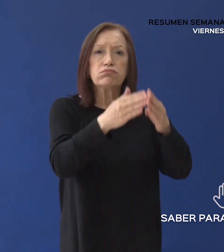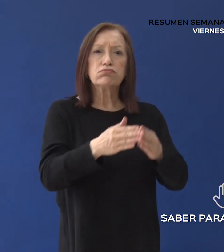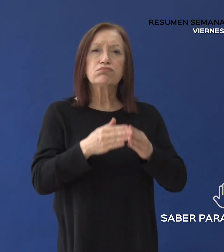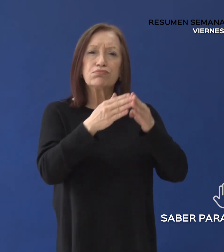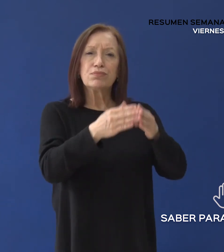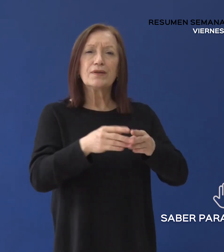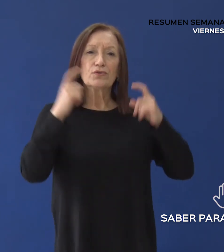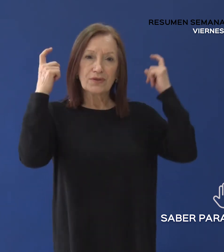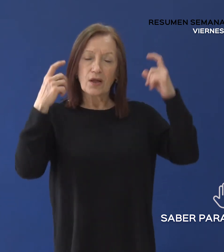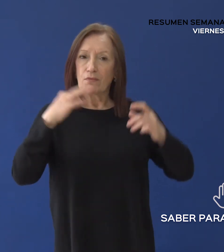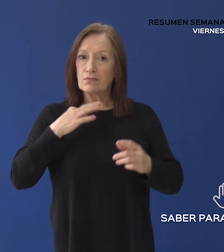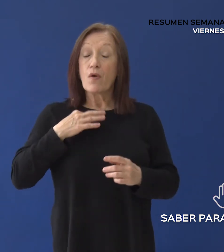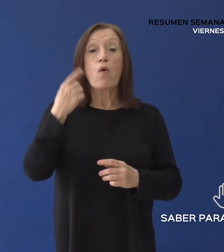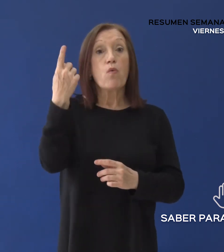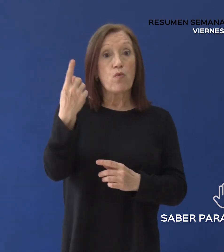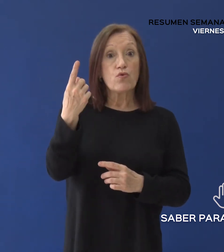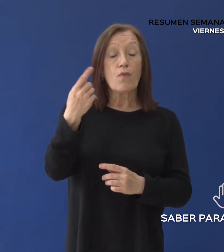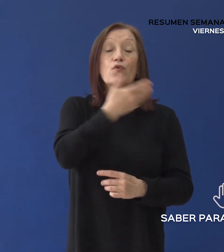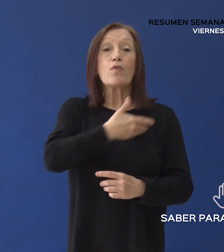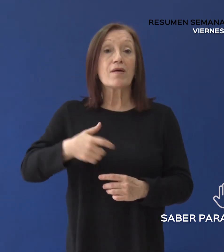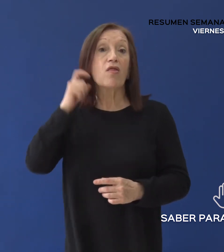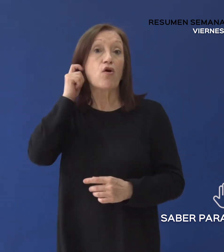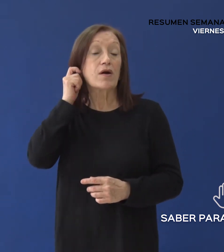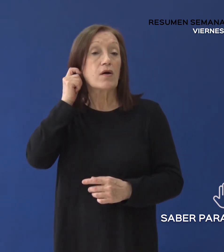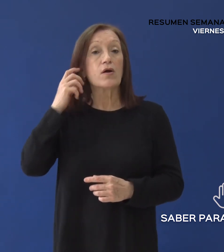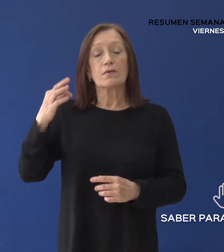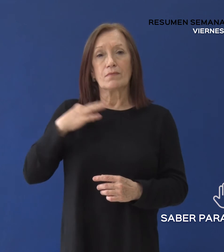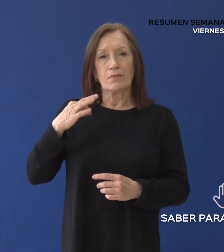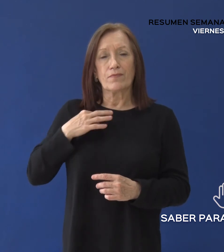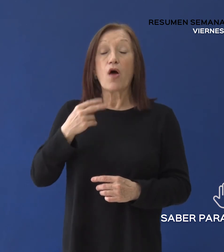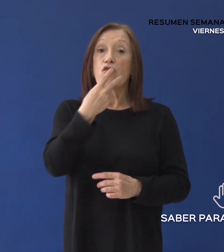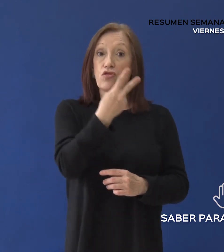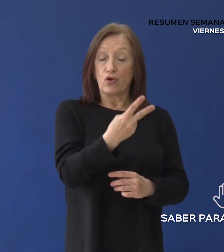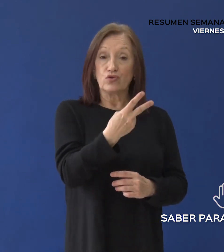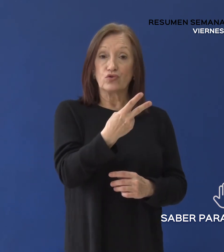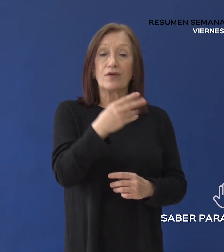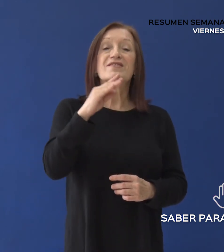1. Gobernador Gregores 2. El Chaltén